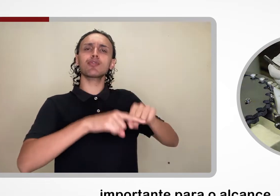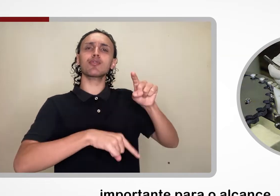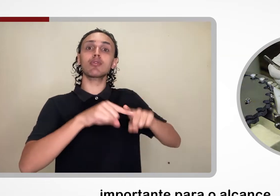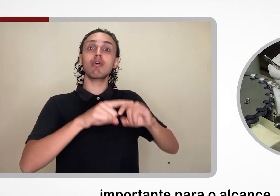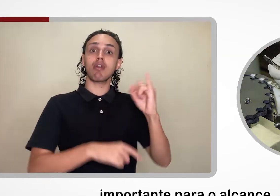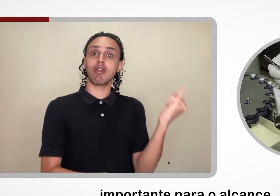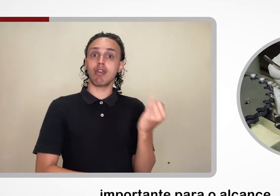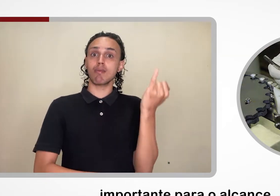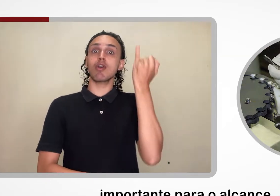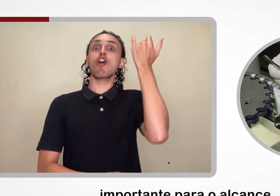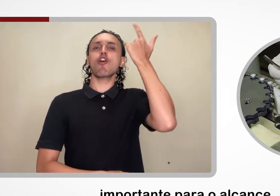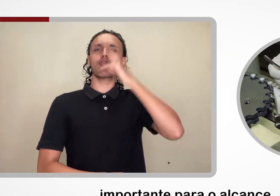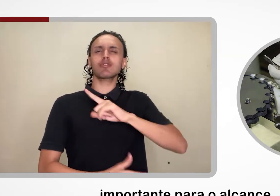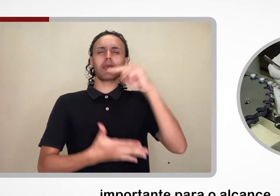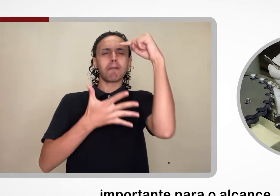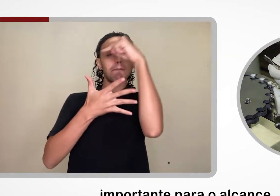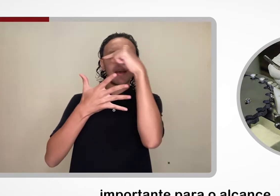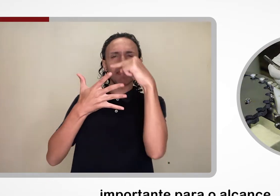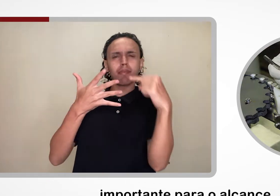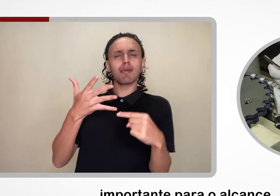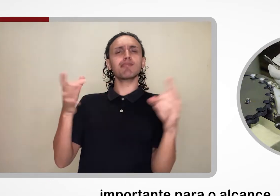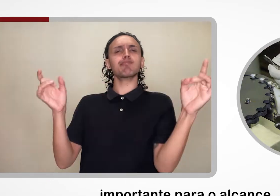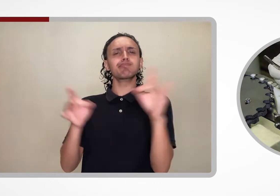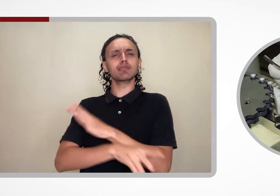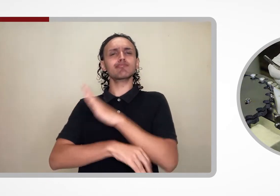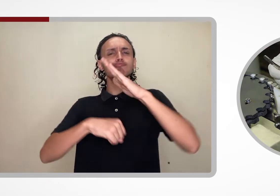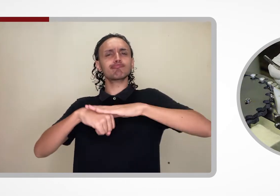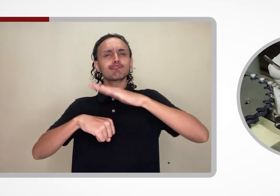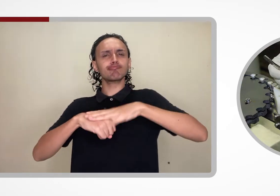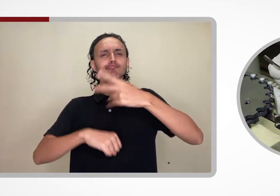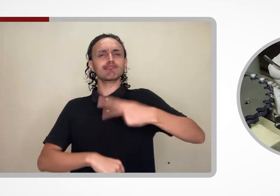alcance da autossuficiência nacional.